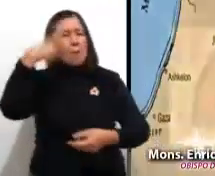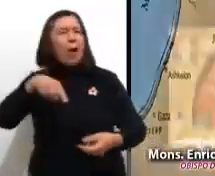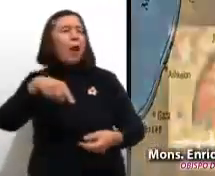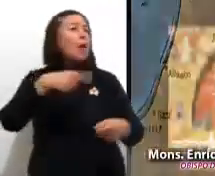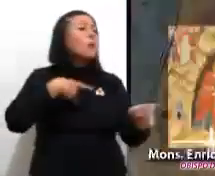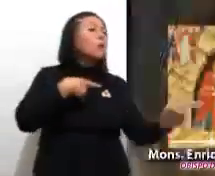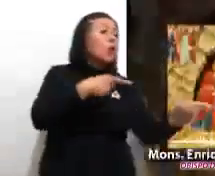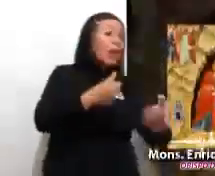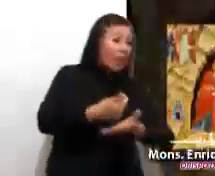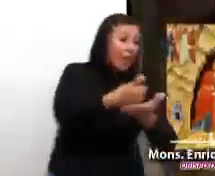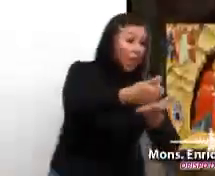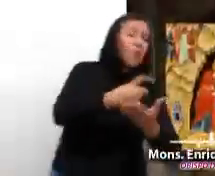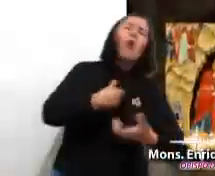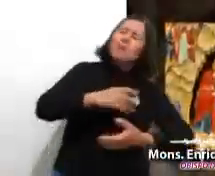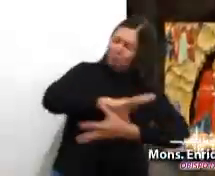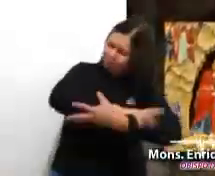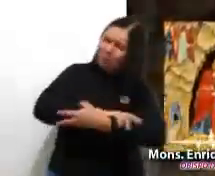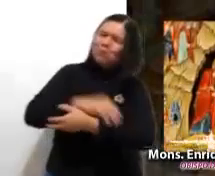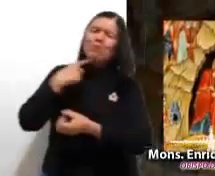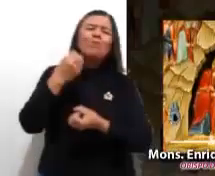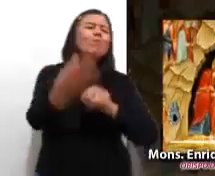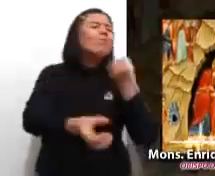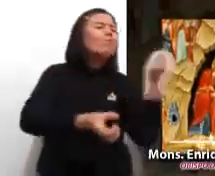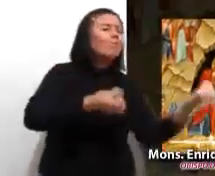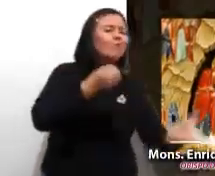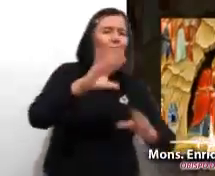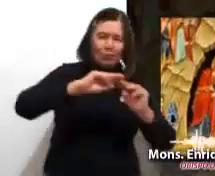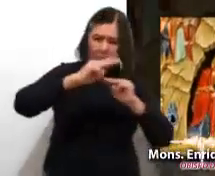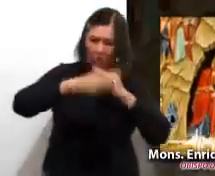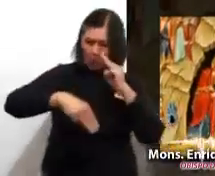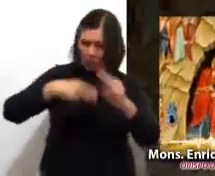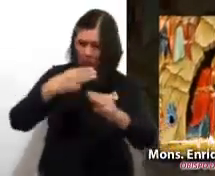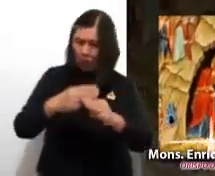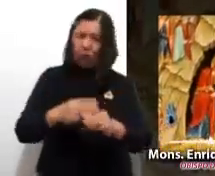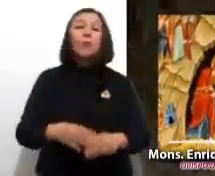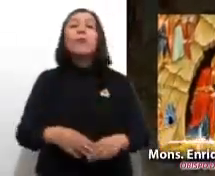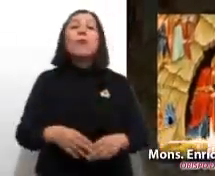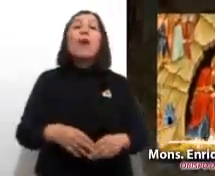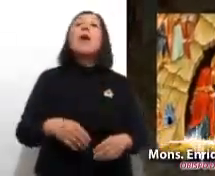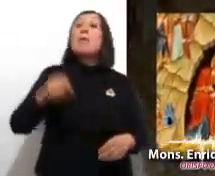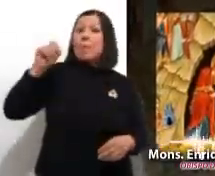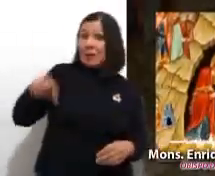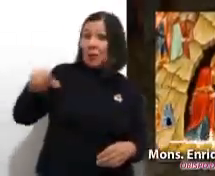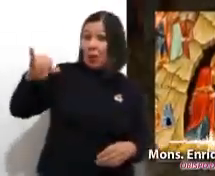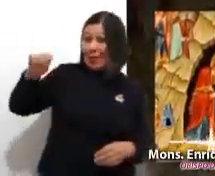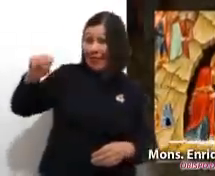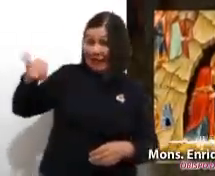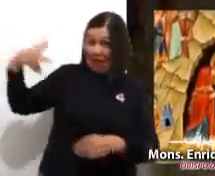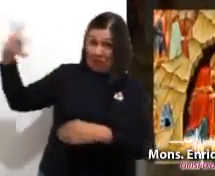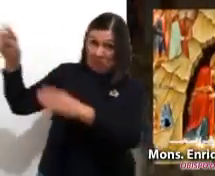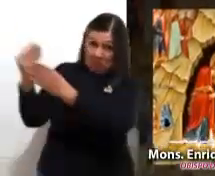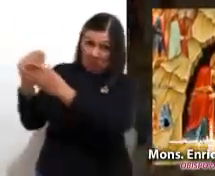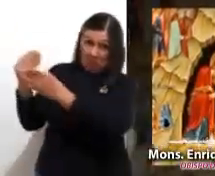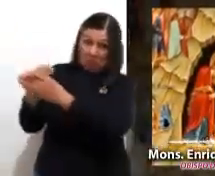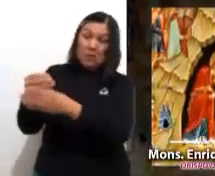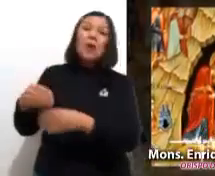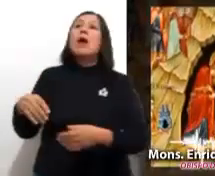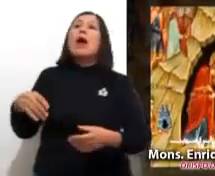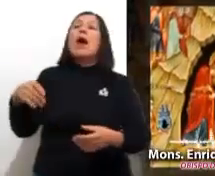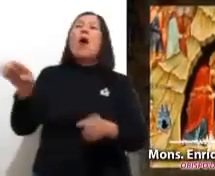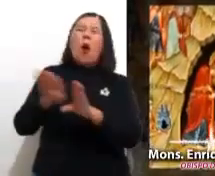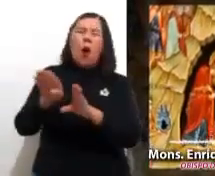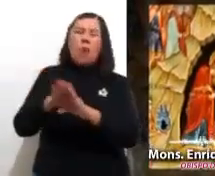a quienes llevan luz y esperanza a nuestro mundo. Los motivos de Isaías, la